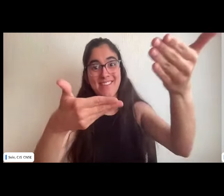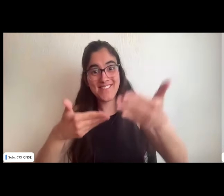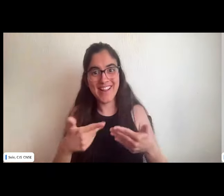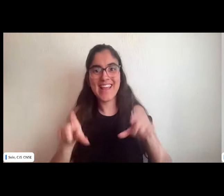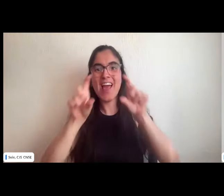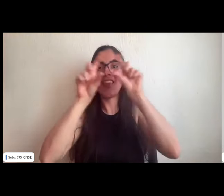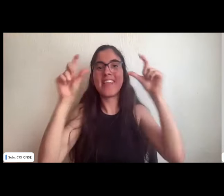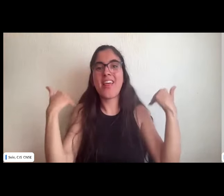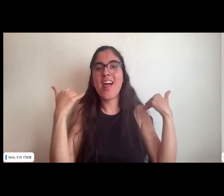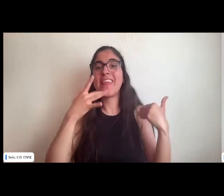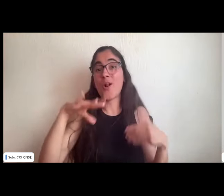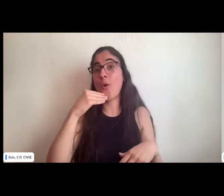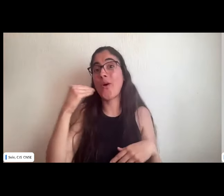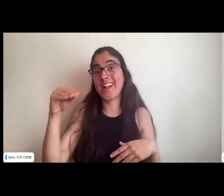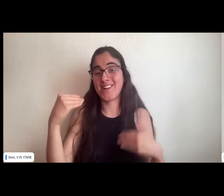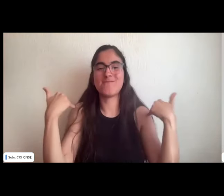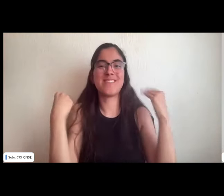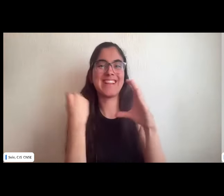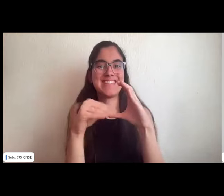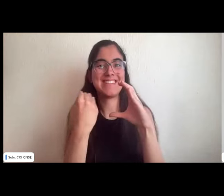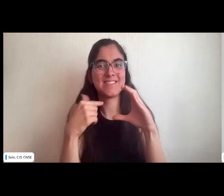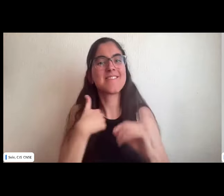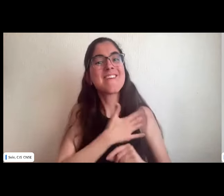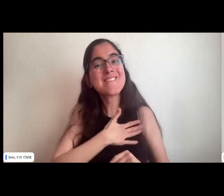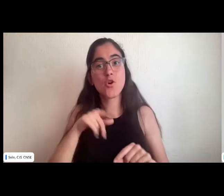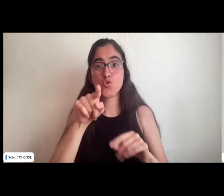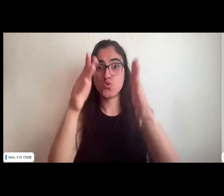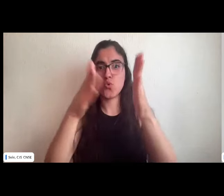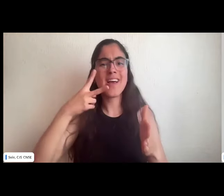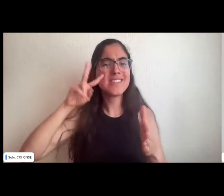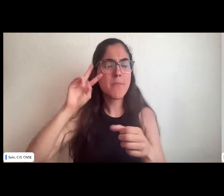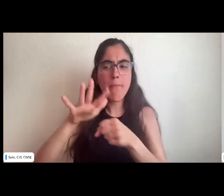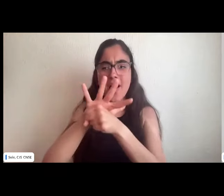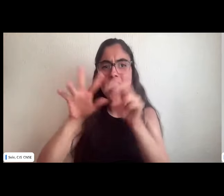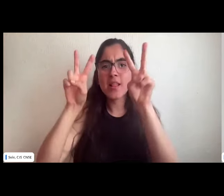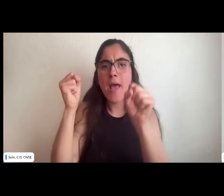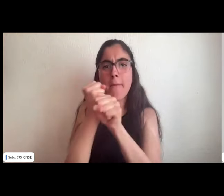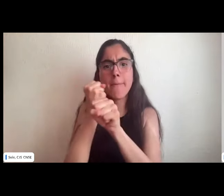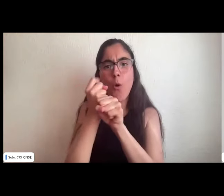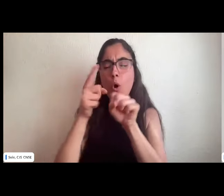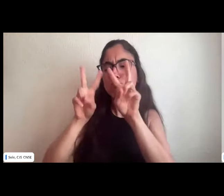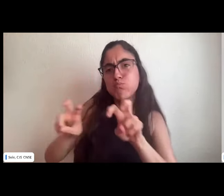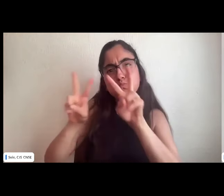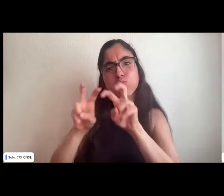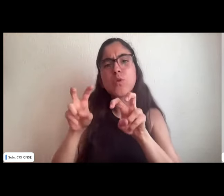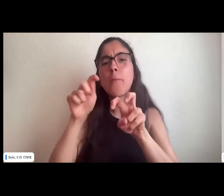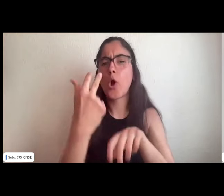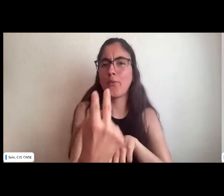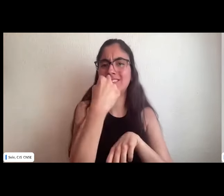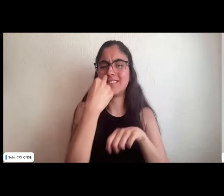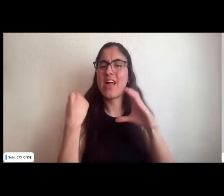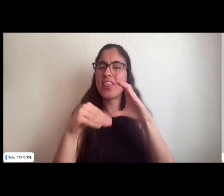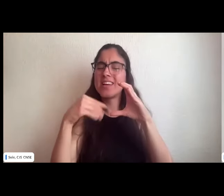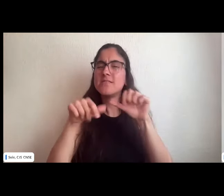interesa mucho el haberte invitado hoy que sabes que bueno pues como entidad de jóvenes creo que tu experiencia en el